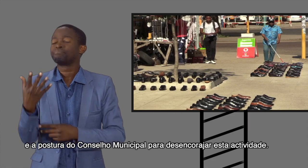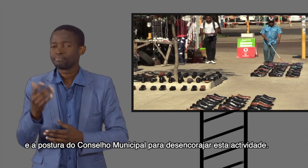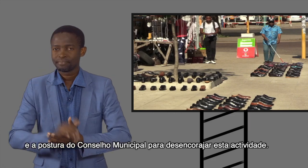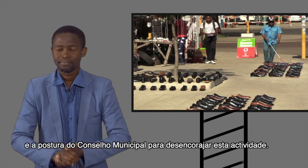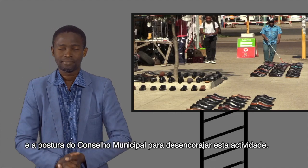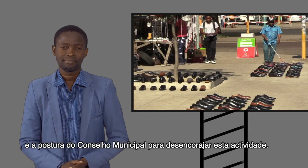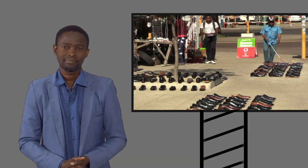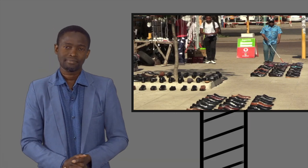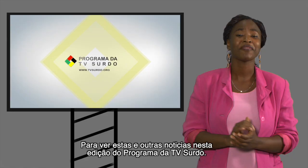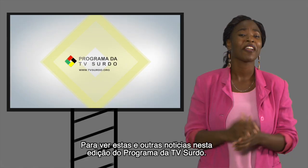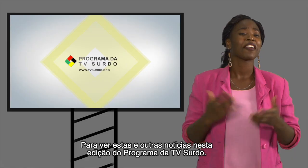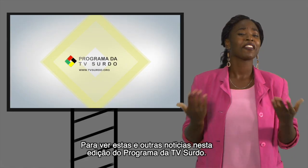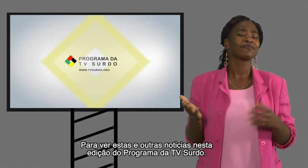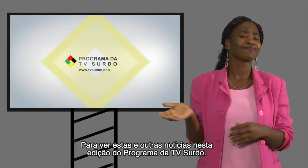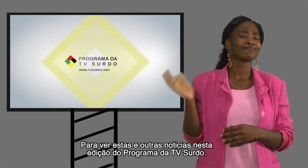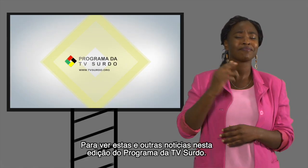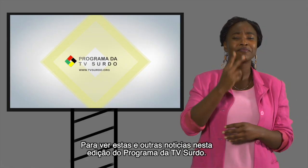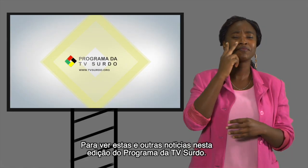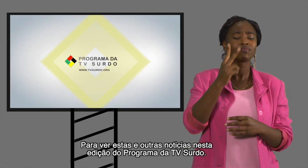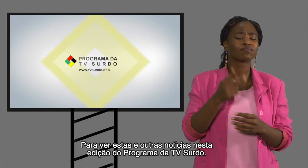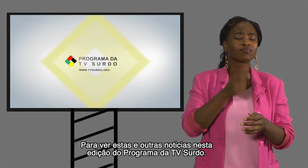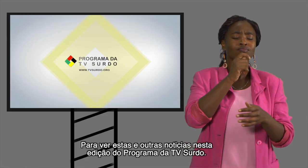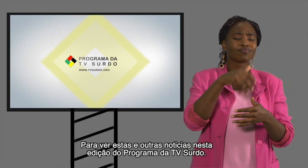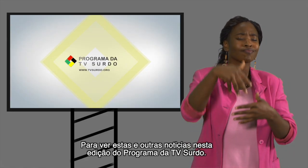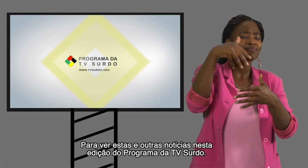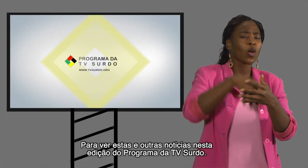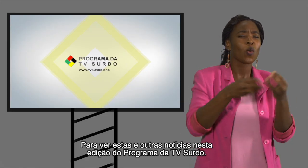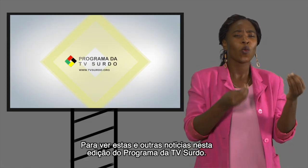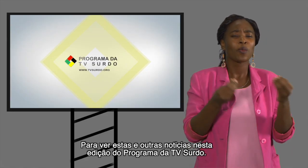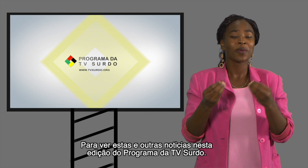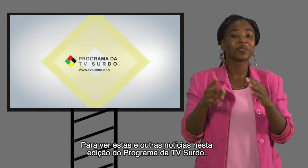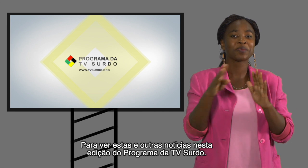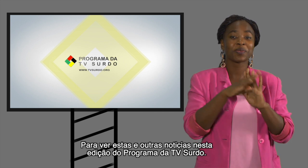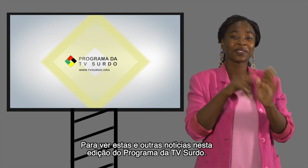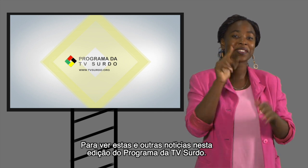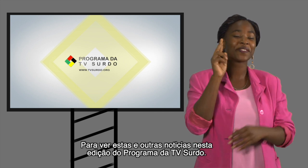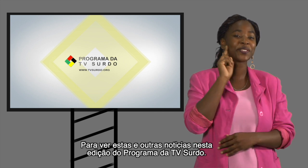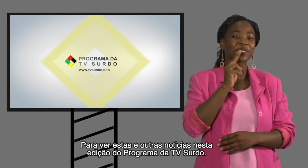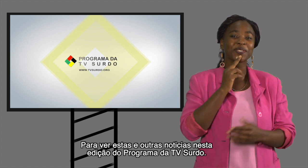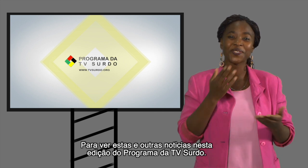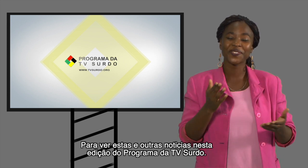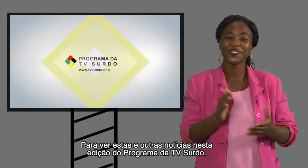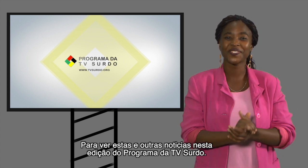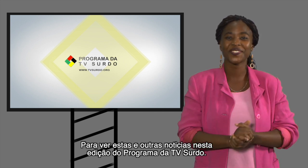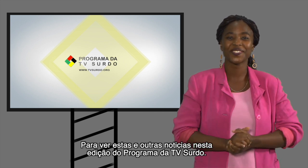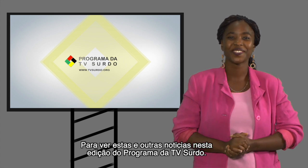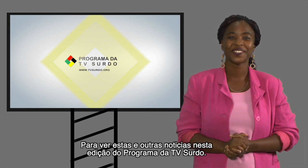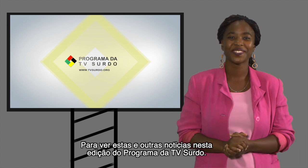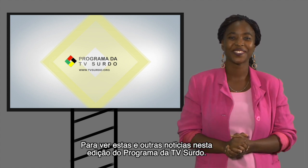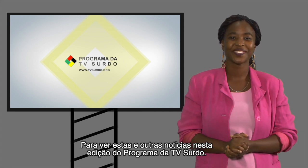atividade. Para ver estas e outras notícias, nesta edição do programa da TV Surdo.